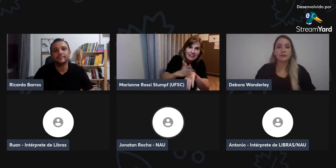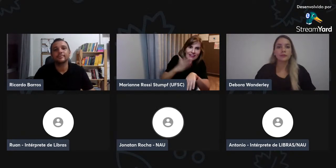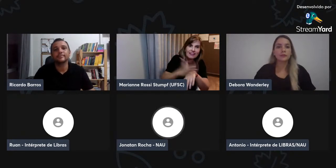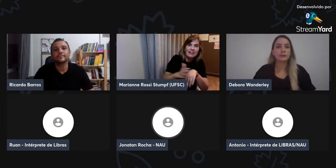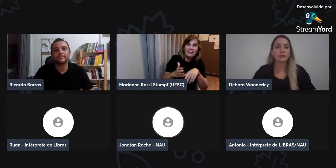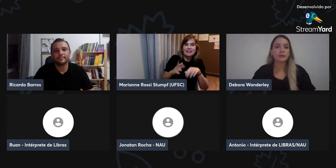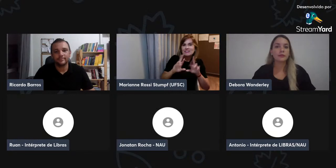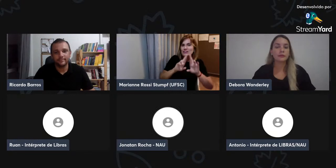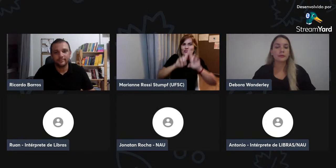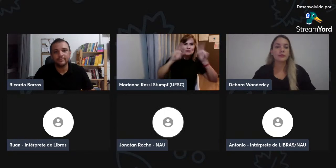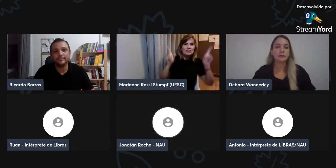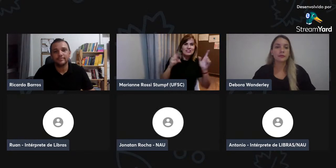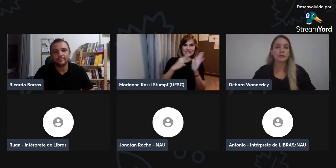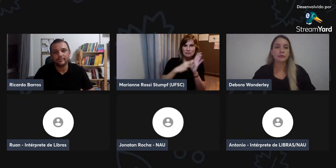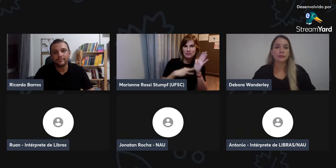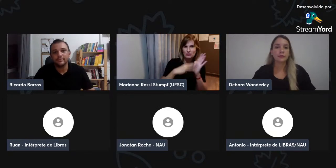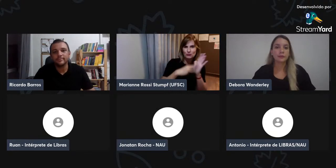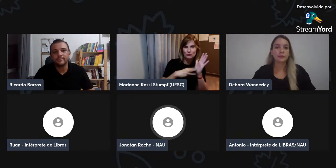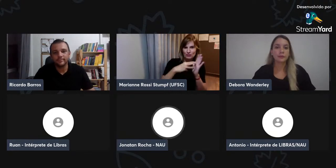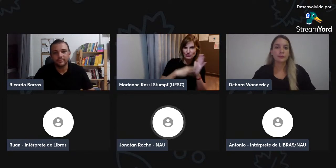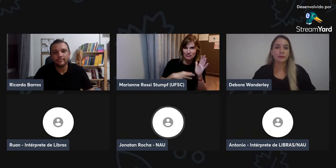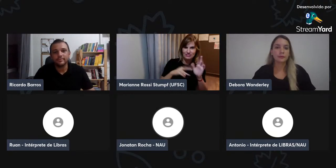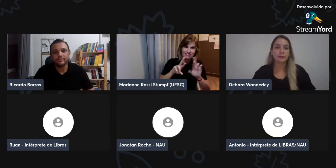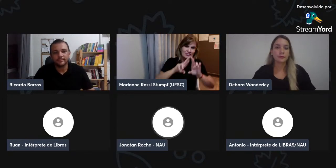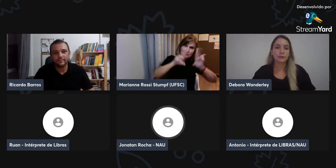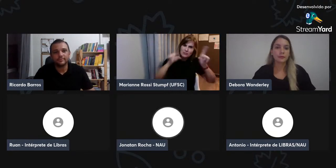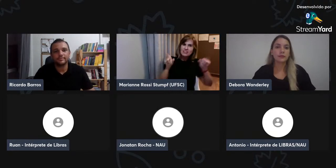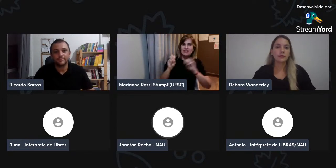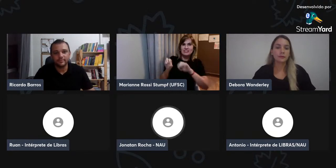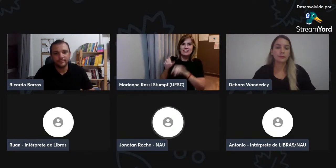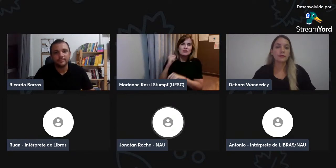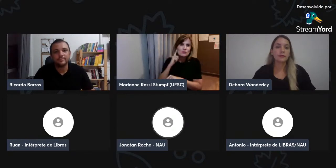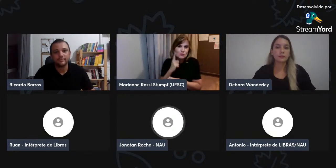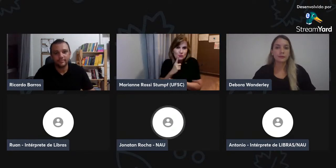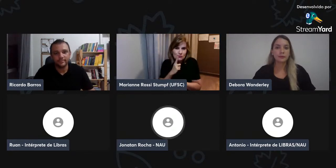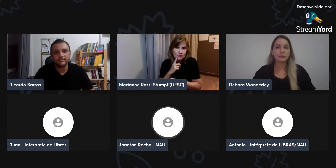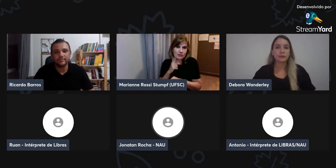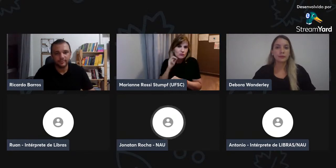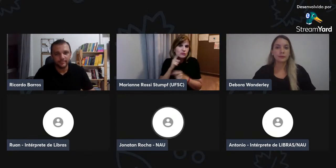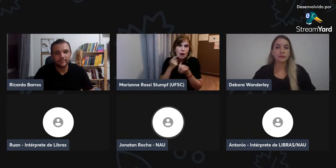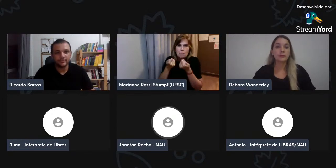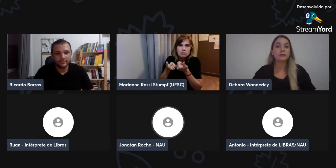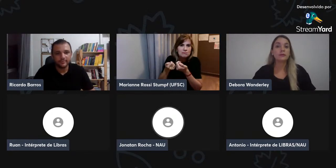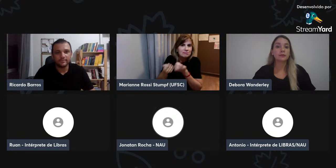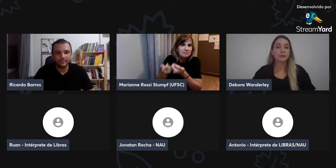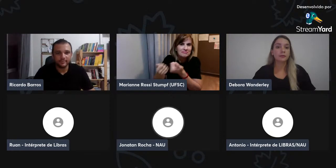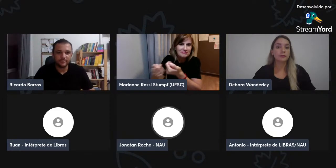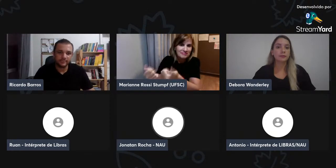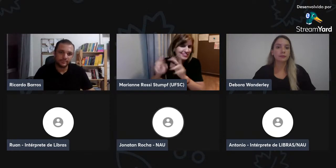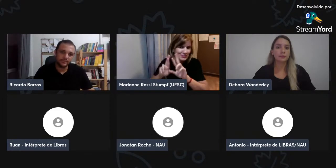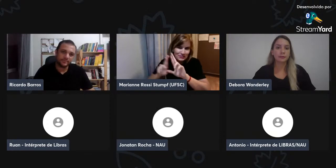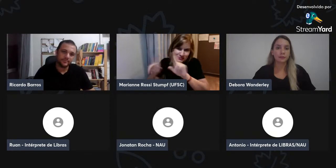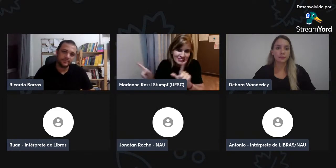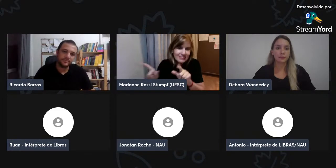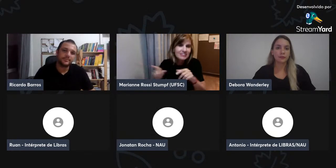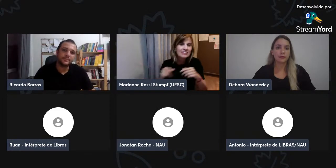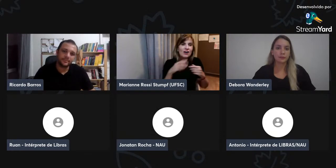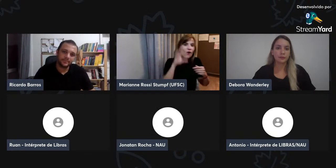se selecionar, fazer algum tipo de brincadeira, que a gente possa utilizar uma metodologia diferenciada, né, para os,